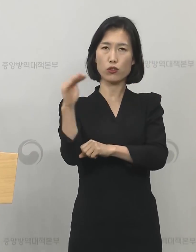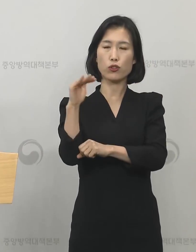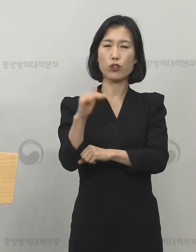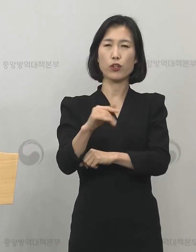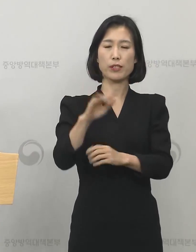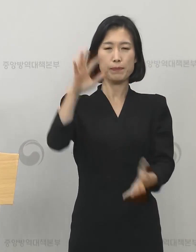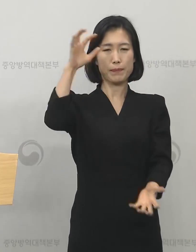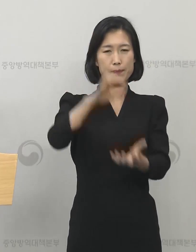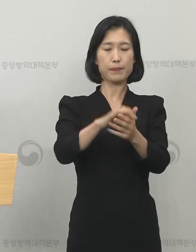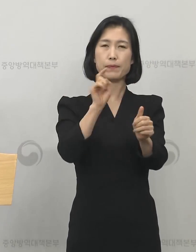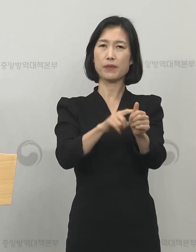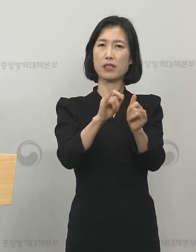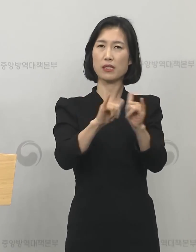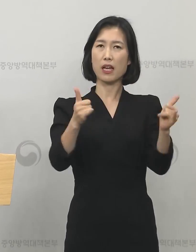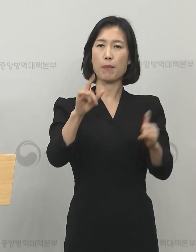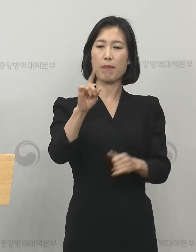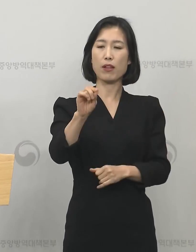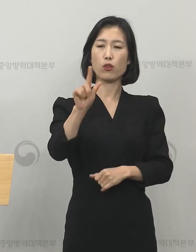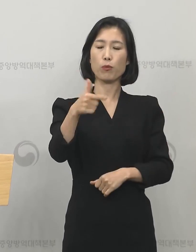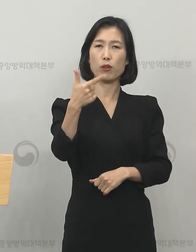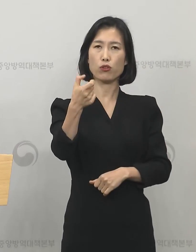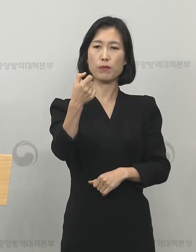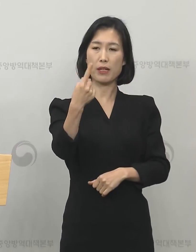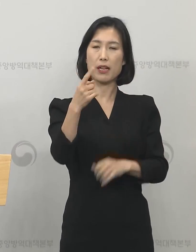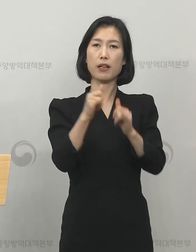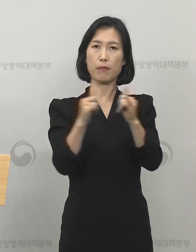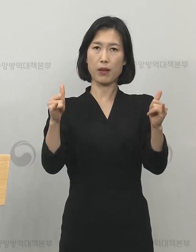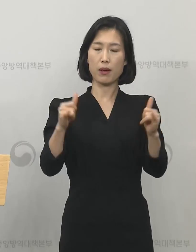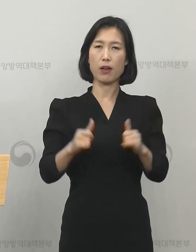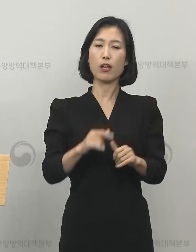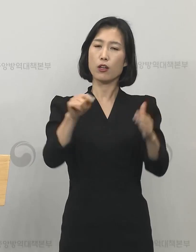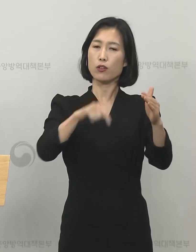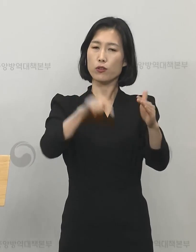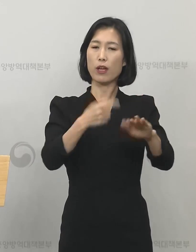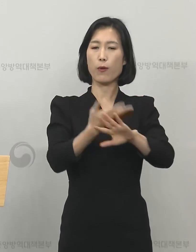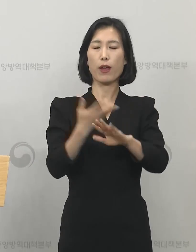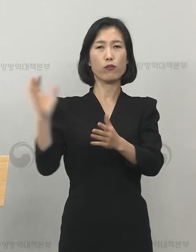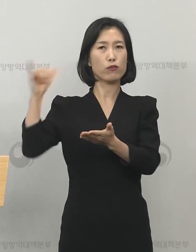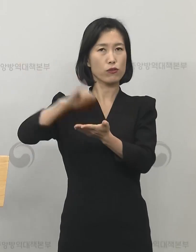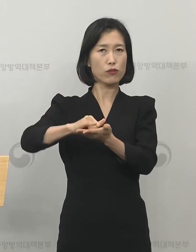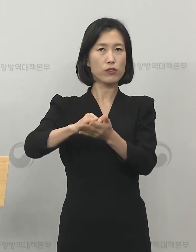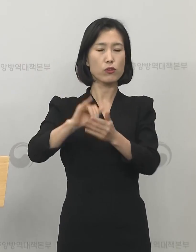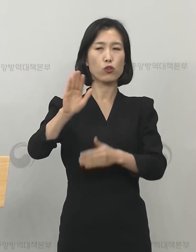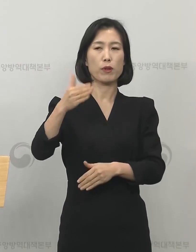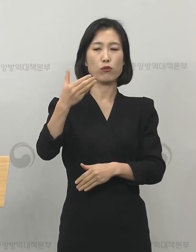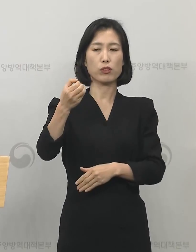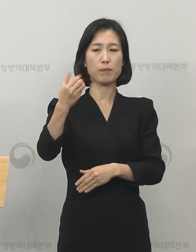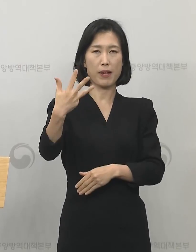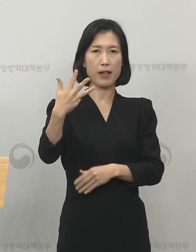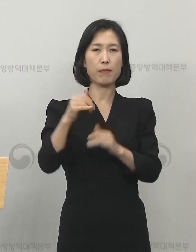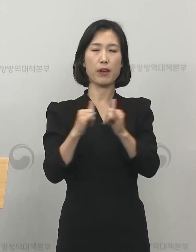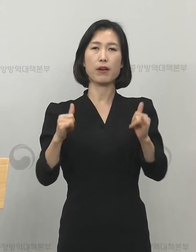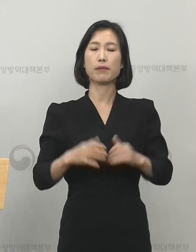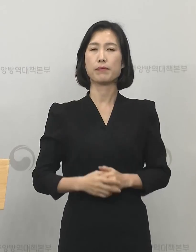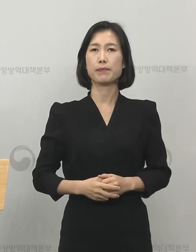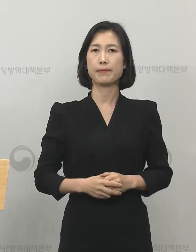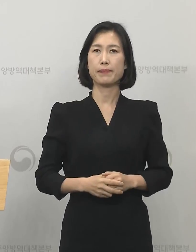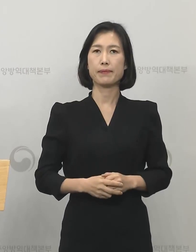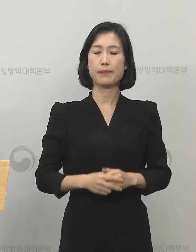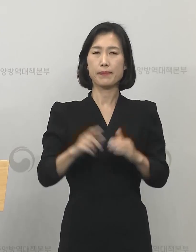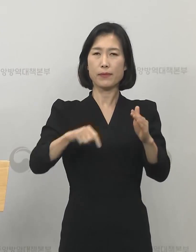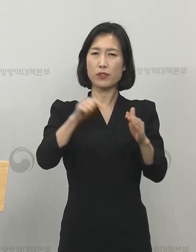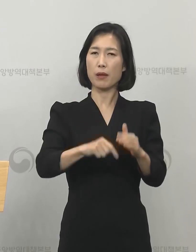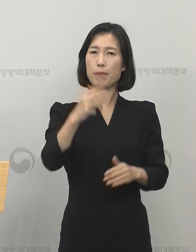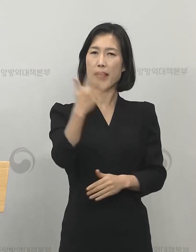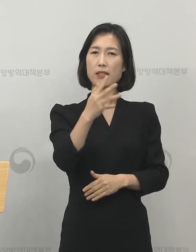누적 확진자 수는 1,661명이며 이 중 해외 유입자는 998명입니다. 이